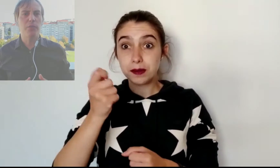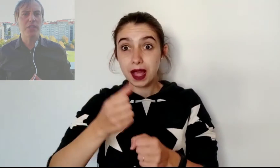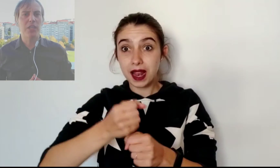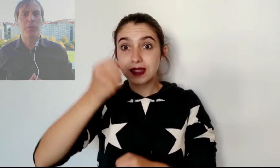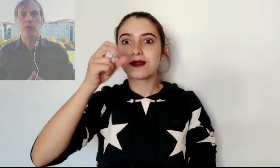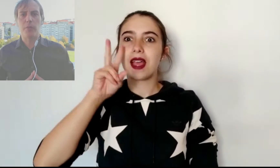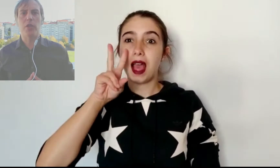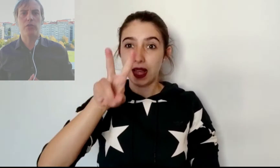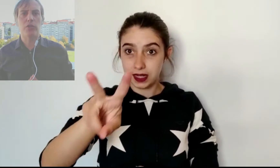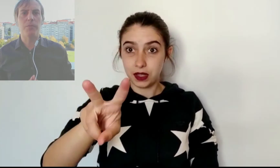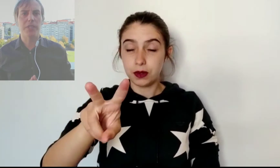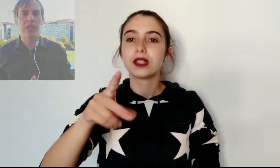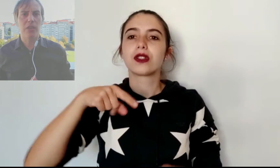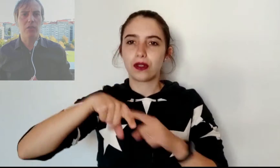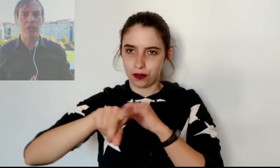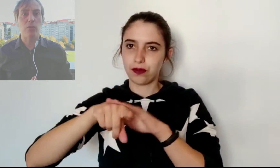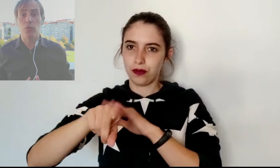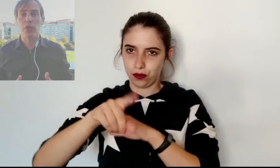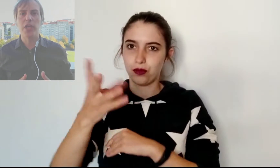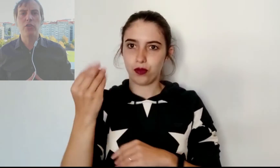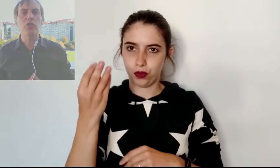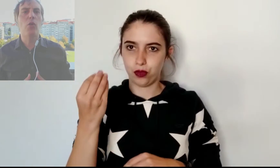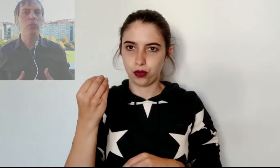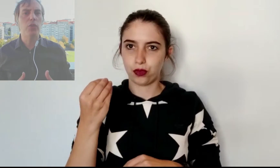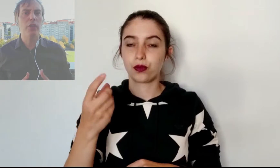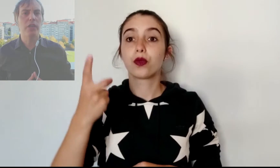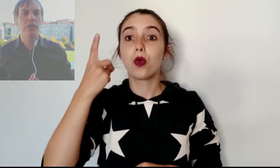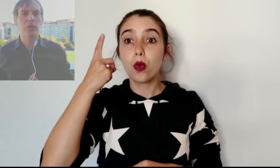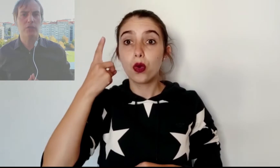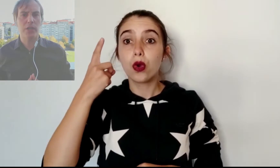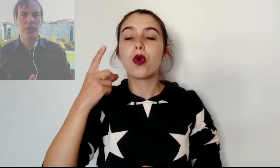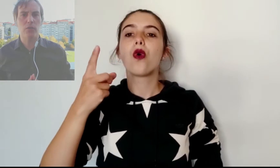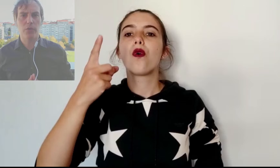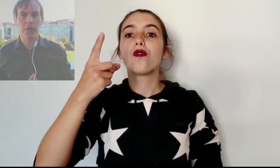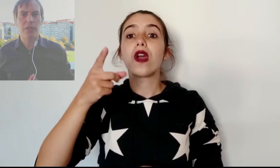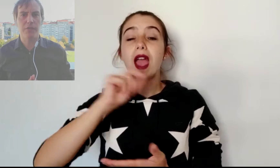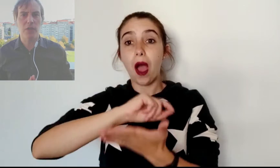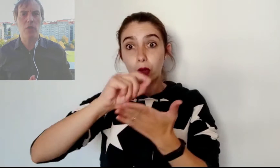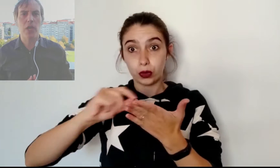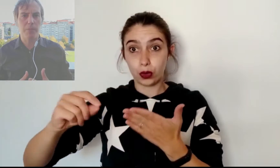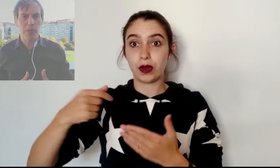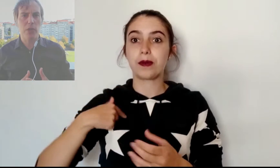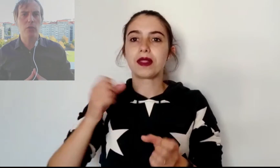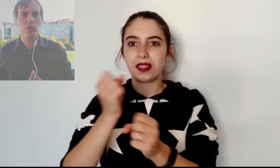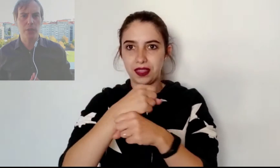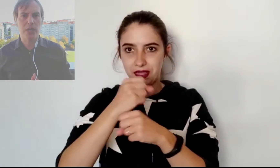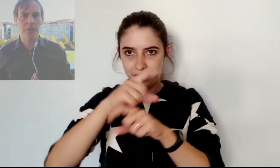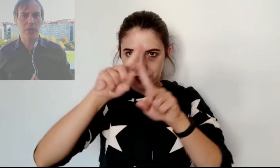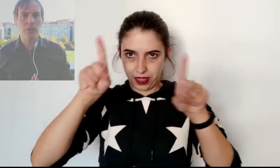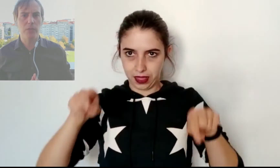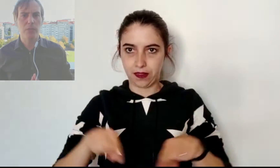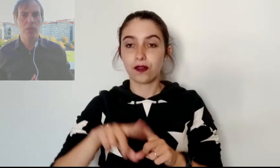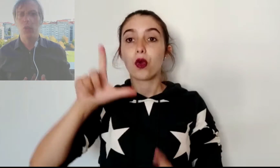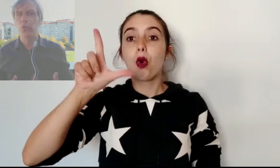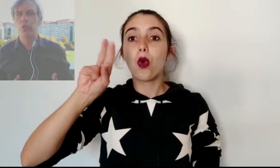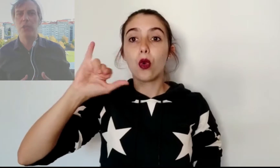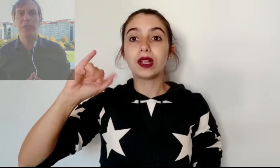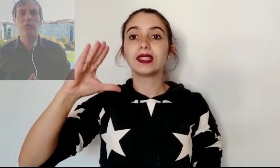vistas por numerosos investigadores, uno de ellos coautor de nuestro artículo científico, el peruano Luis Cabrejo. Otro elemento